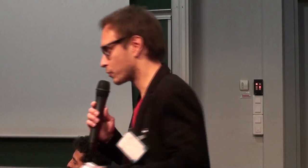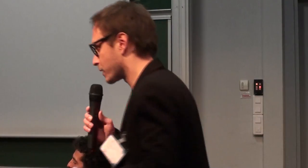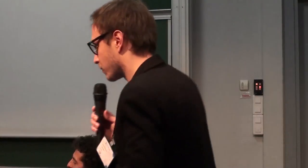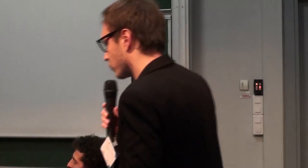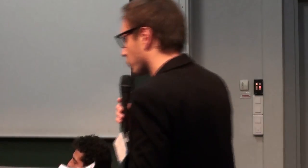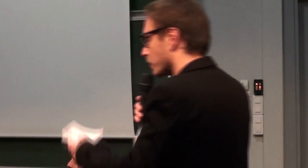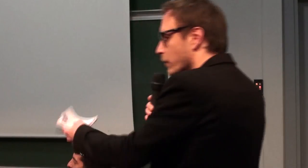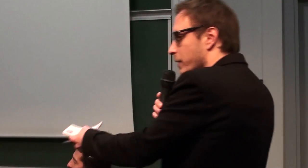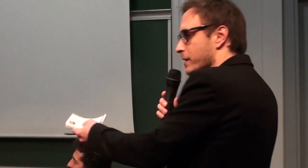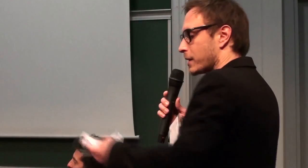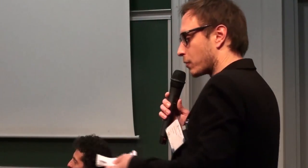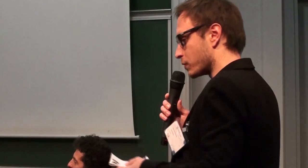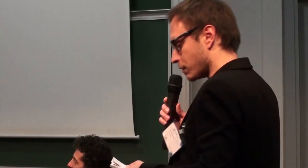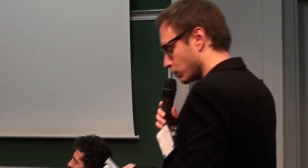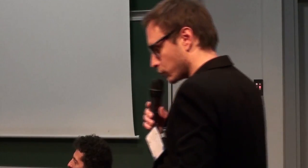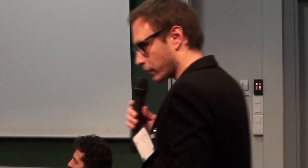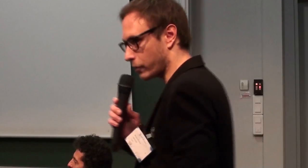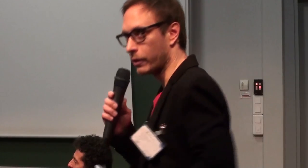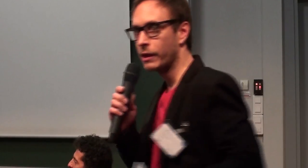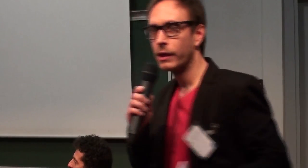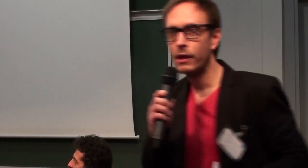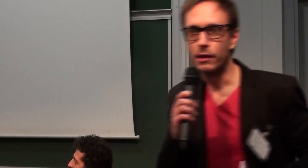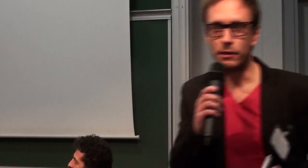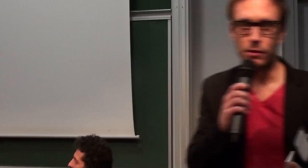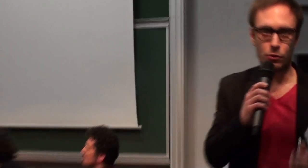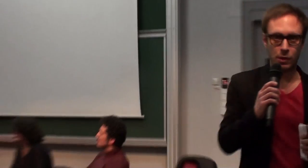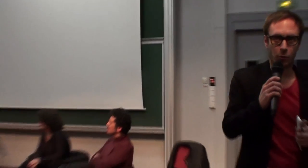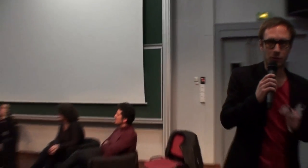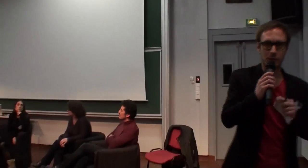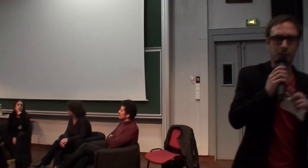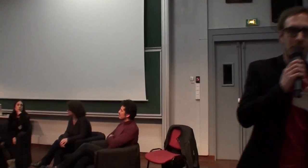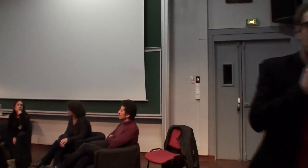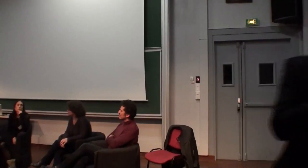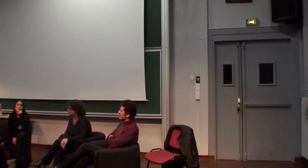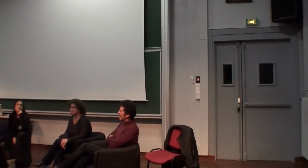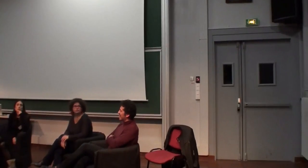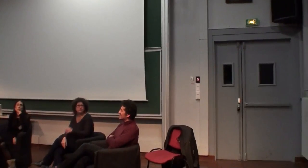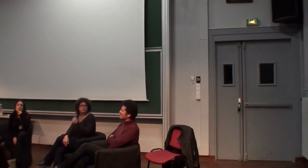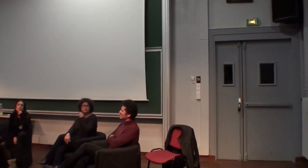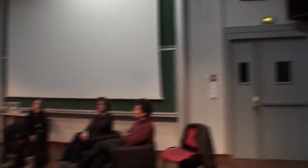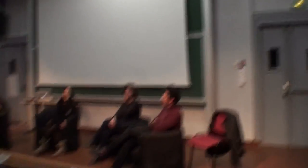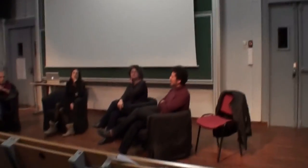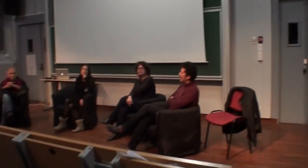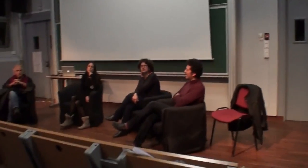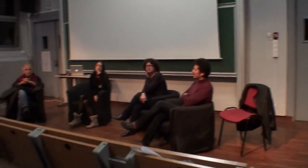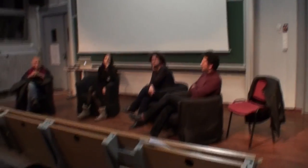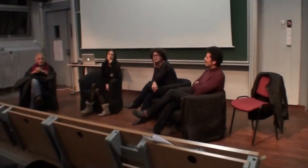nos intervenants, le Bigwell Benassayek, que vous avez vu tout à l'heure. J'ai oublié mon petit papier. Pardon. Micro.